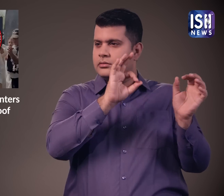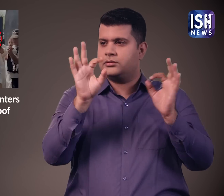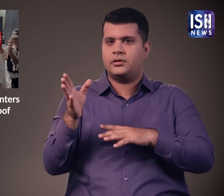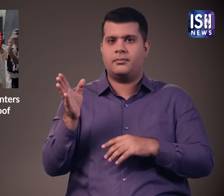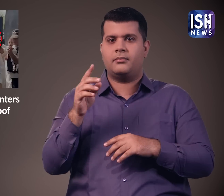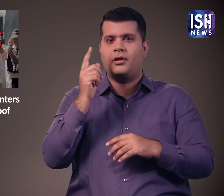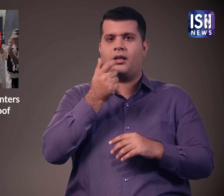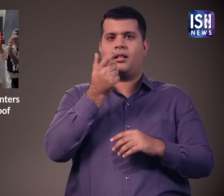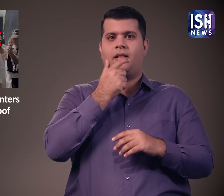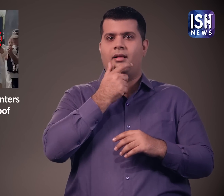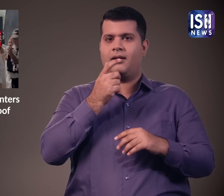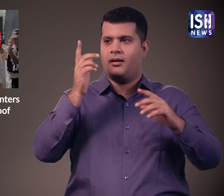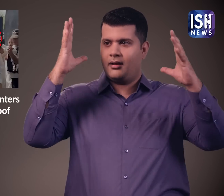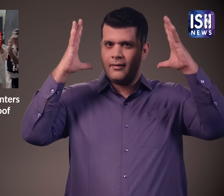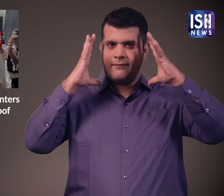उन्हें हेलमेट में देखना मज़ेदार था